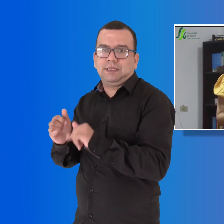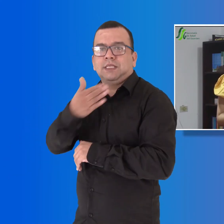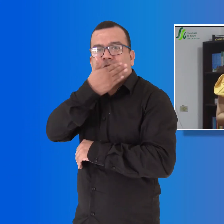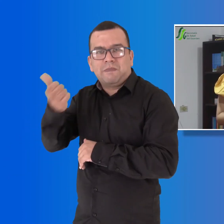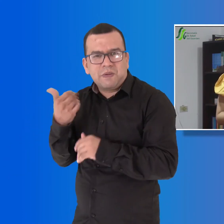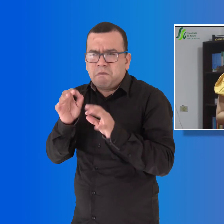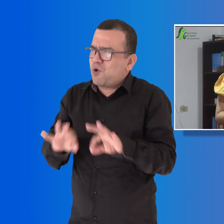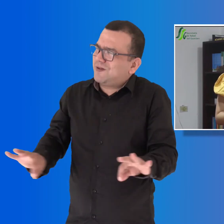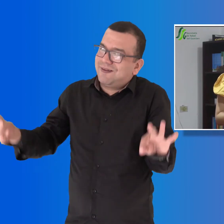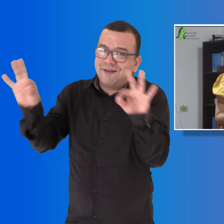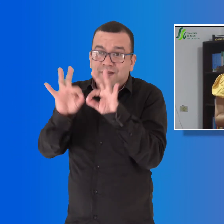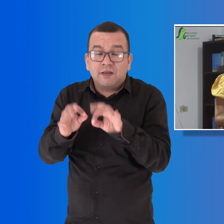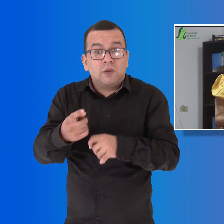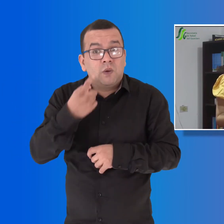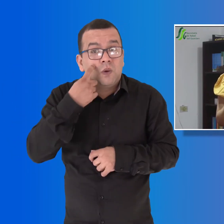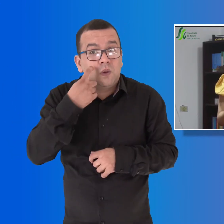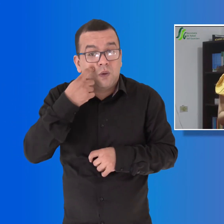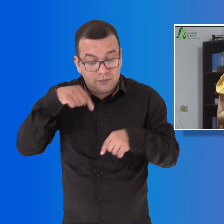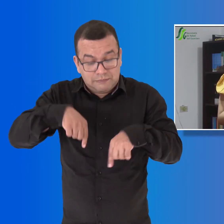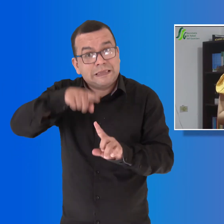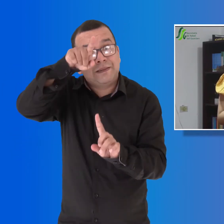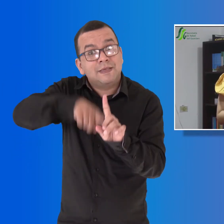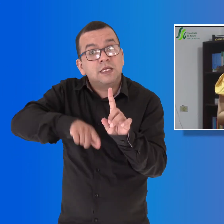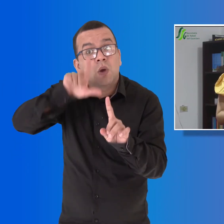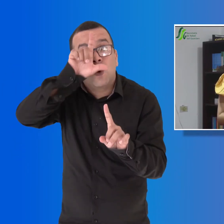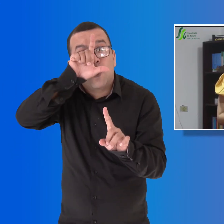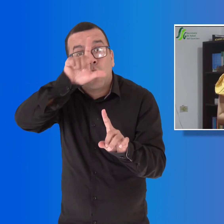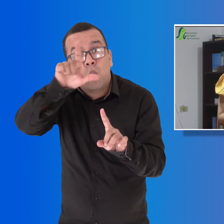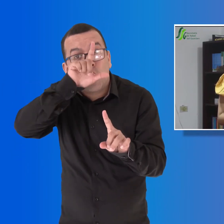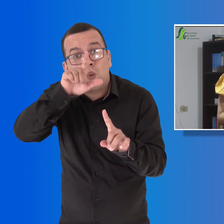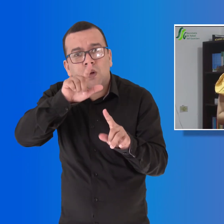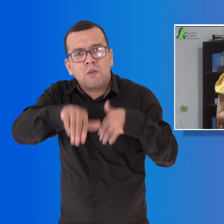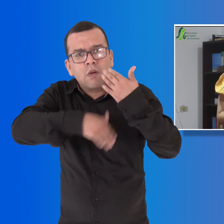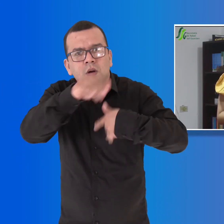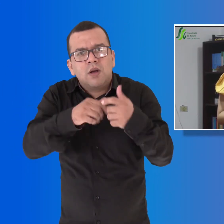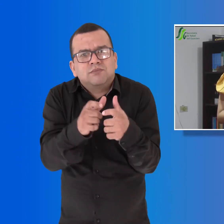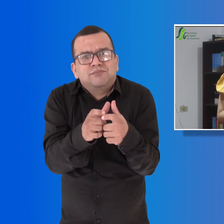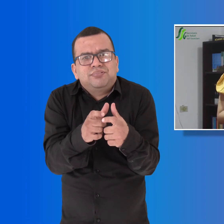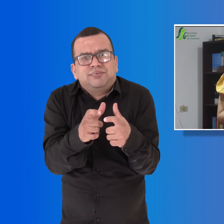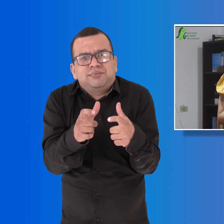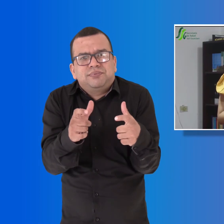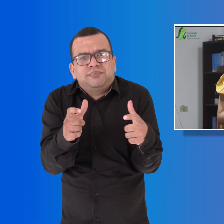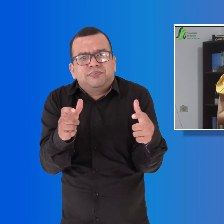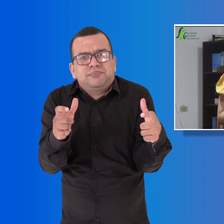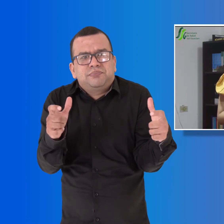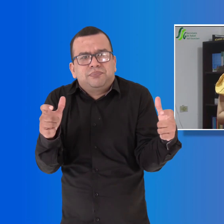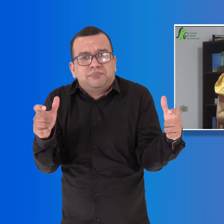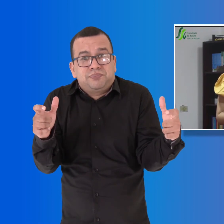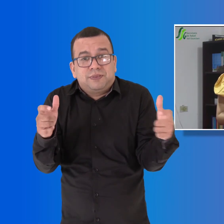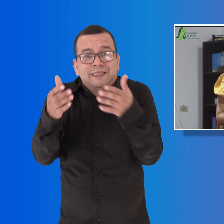aumentado los casos mes a partir del cual se ha venido dando la apertura económica de forma